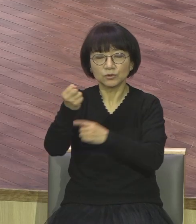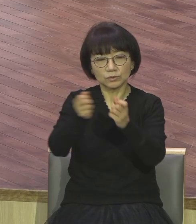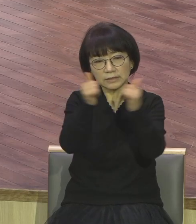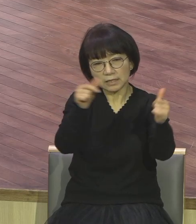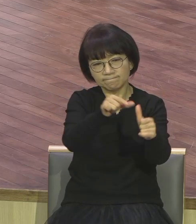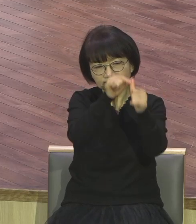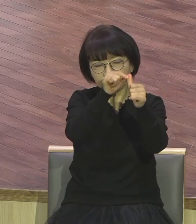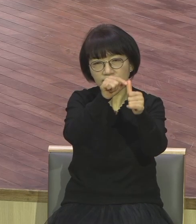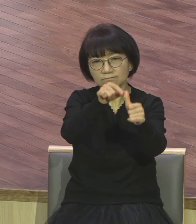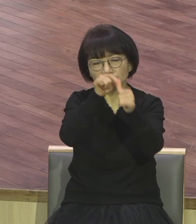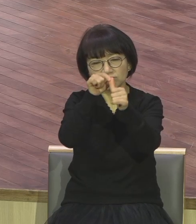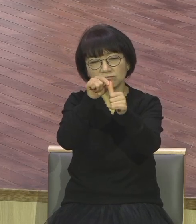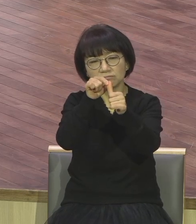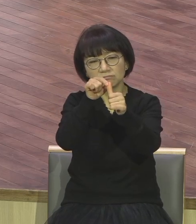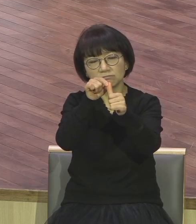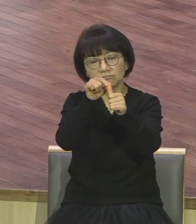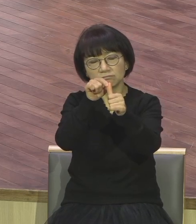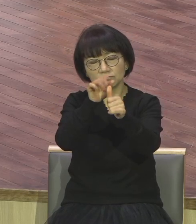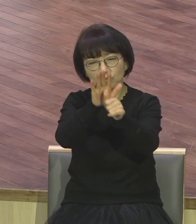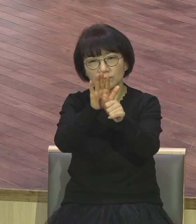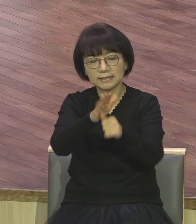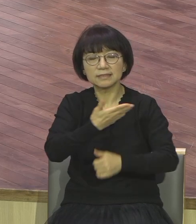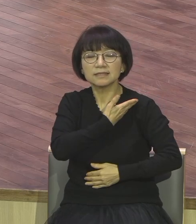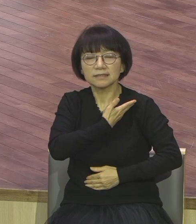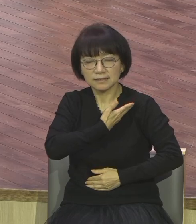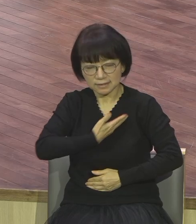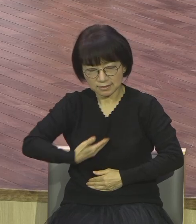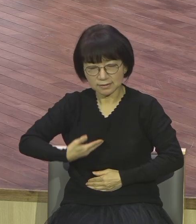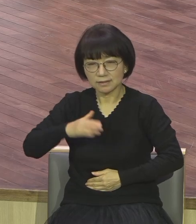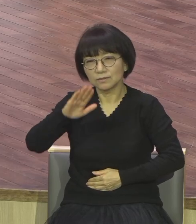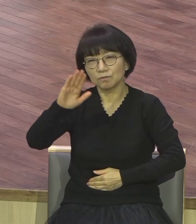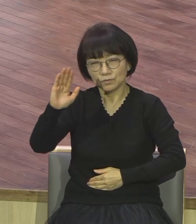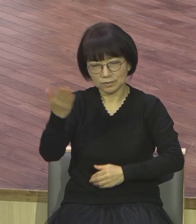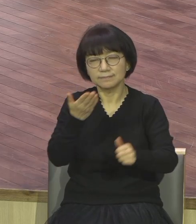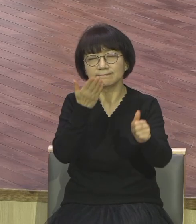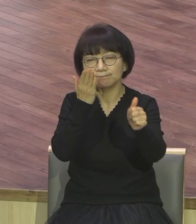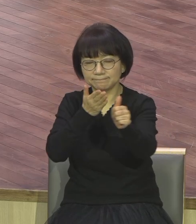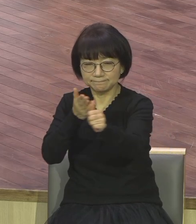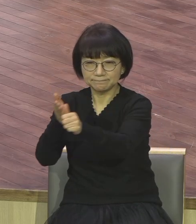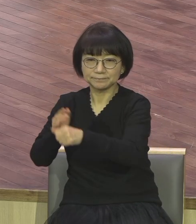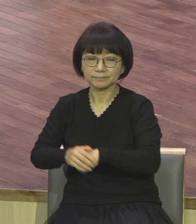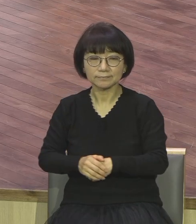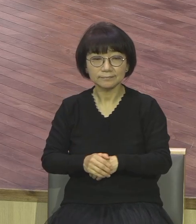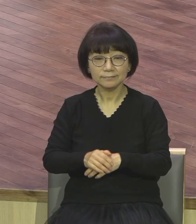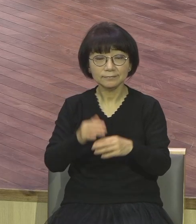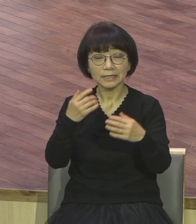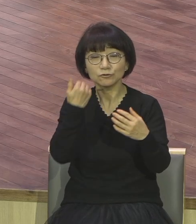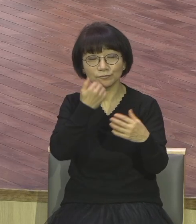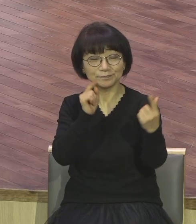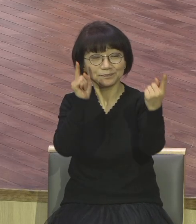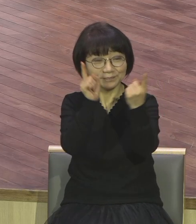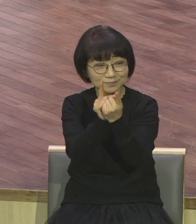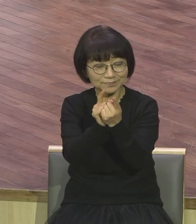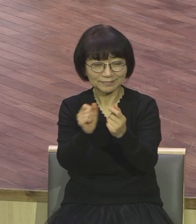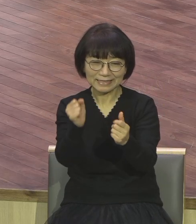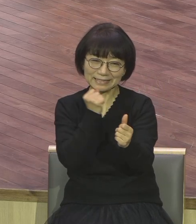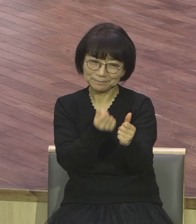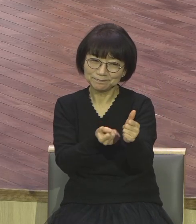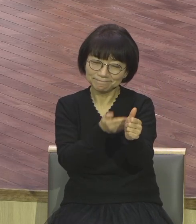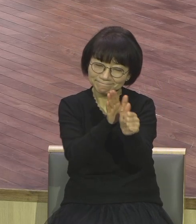살려내는 제자로 서야 돼요 제자 사람들을 살려내는 것 힘을 주고 치유하고 새롭게 하는 것 이번에 보니까 우리